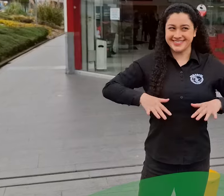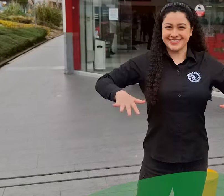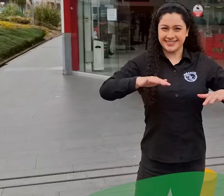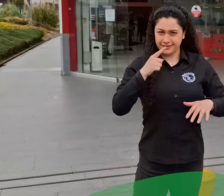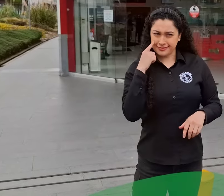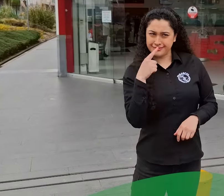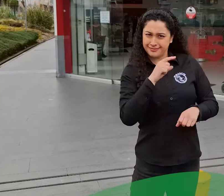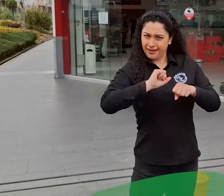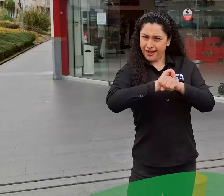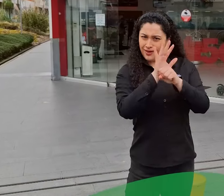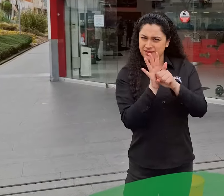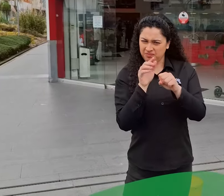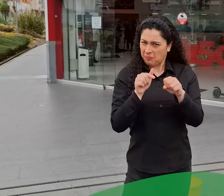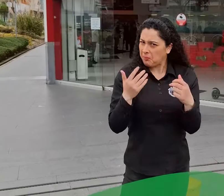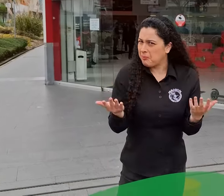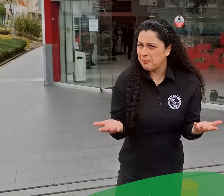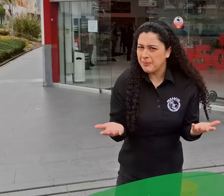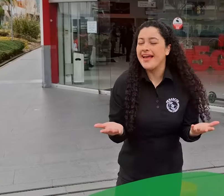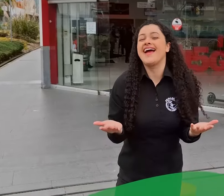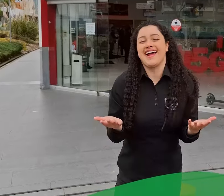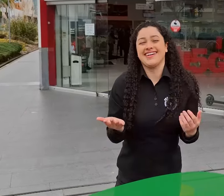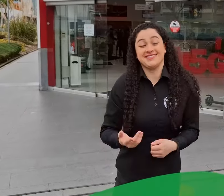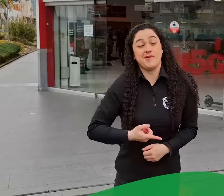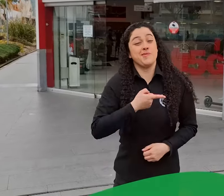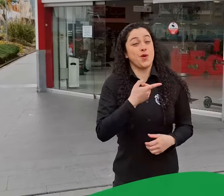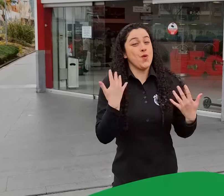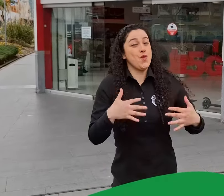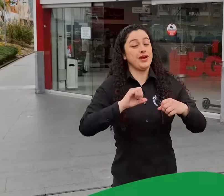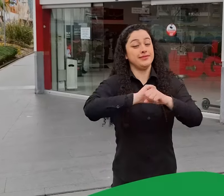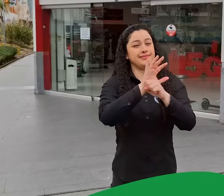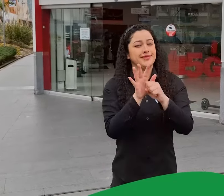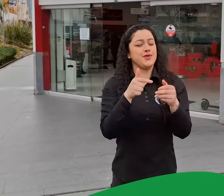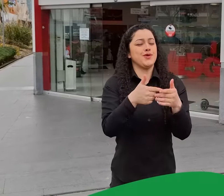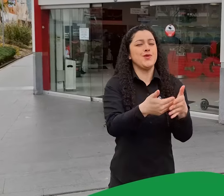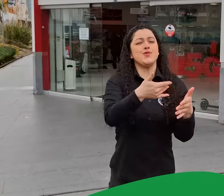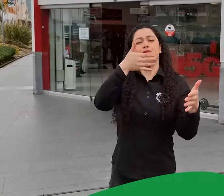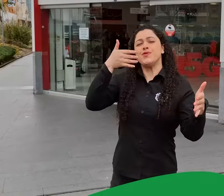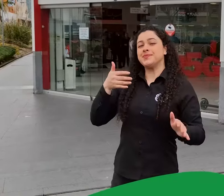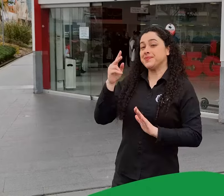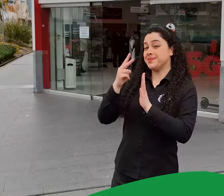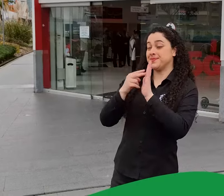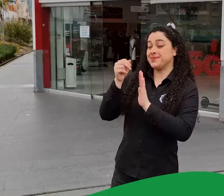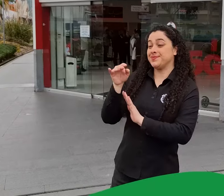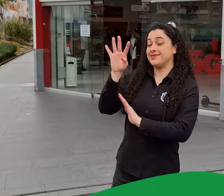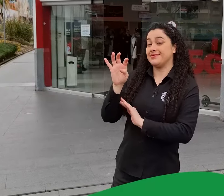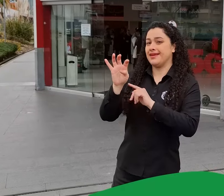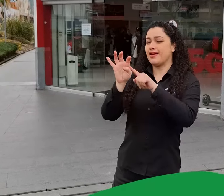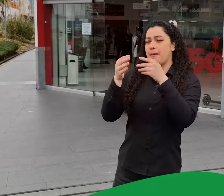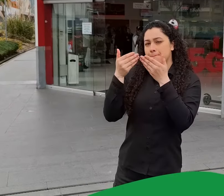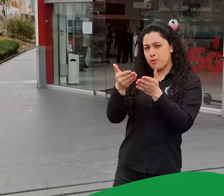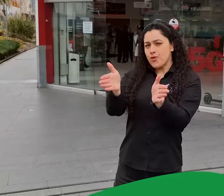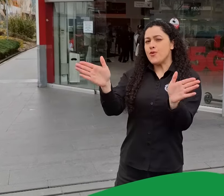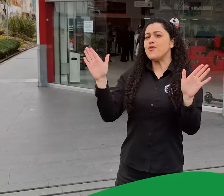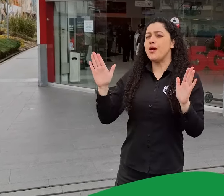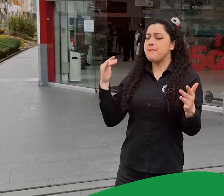Nos encontramos en Claro. Desde el 2019, Claro realizó el lanzamiento de ciertos servicios